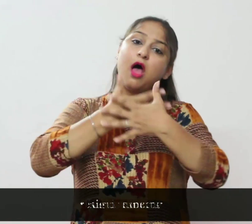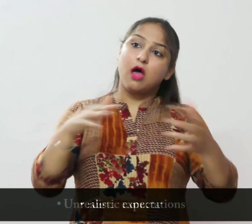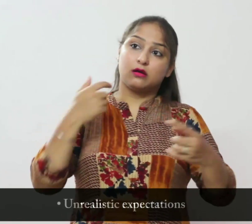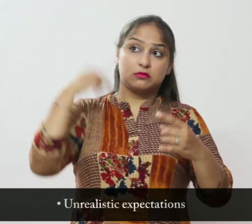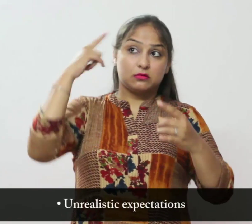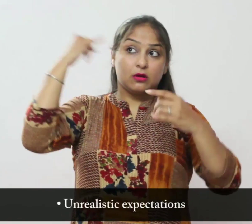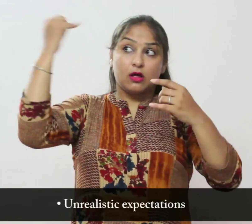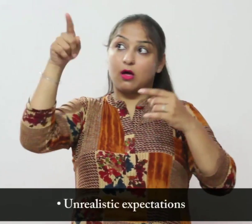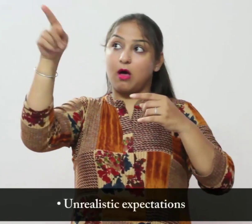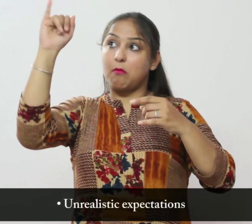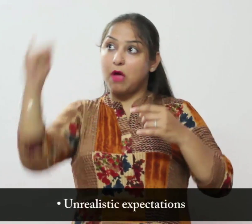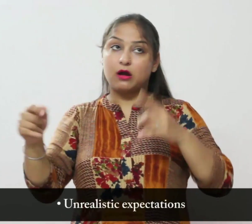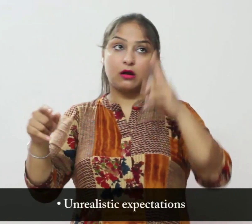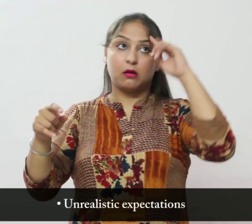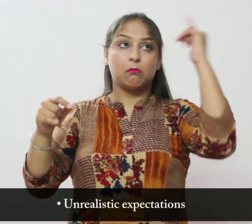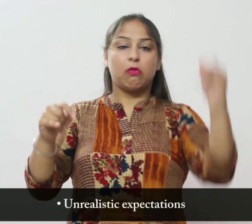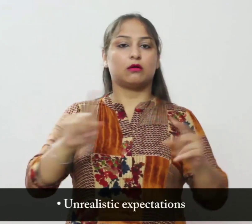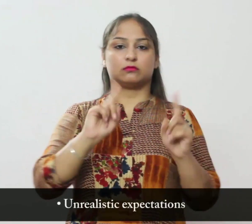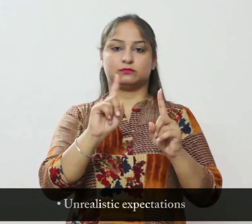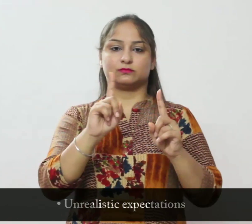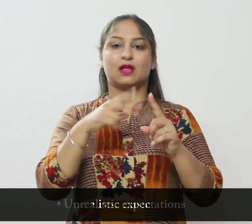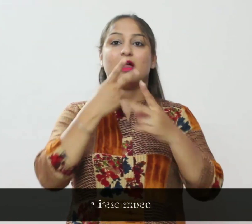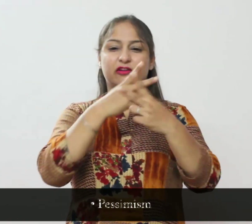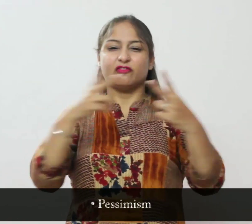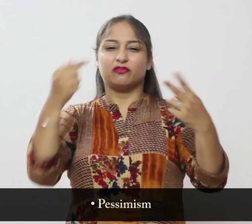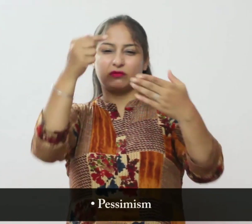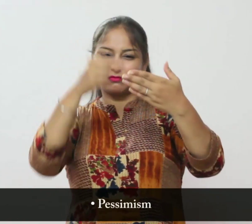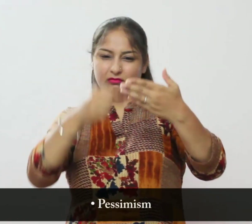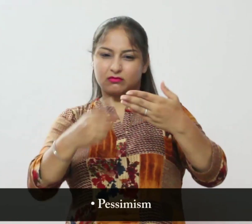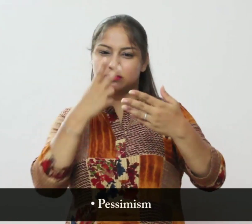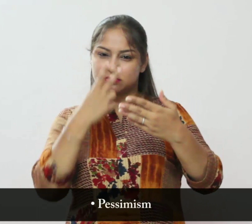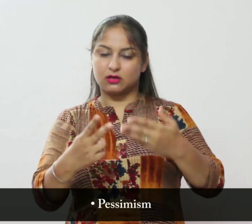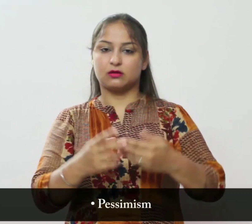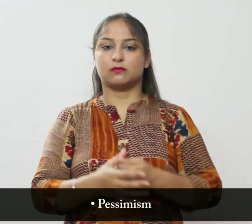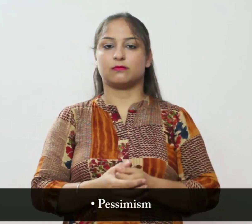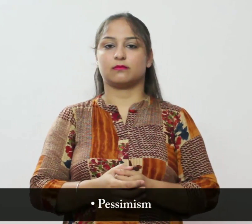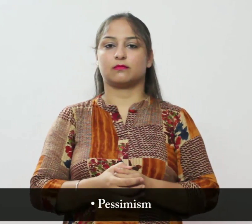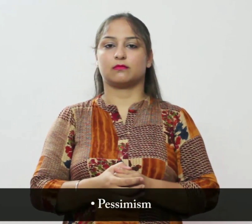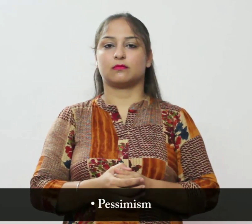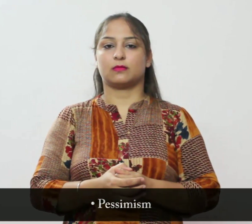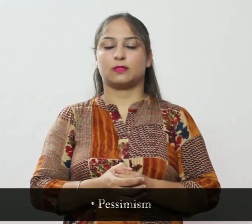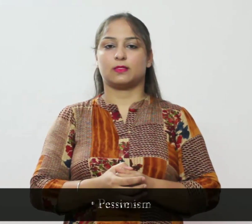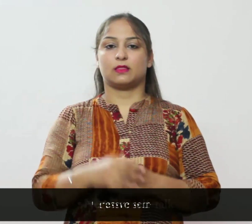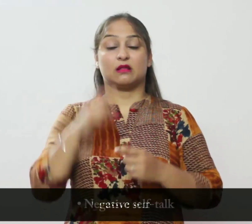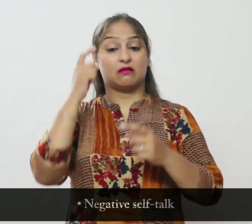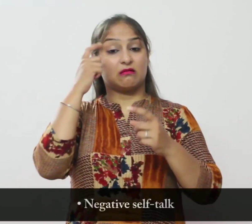अवास्तविक उमीद निराशावाद नकारात्मक आत्म बात